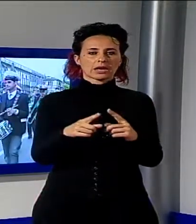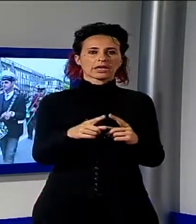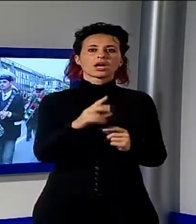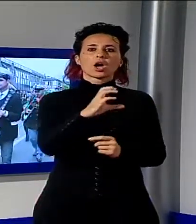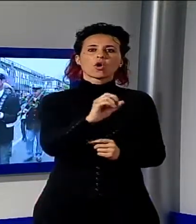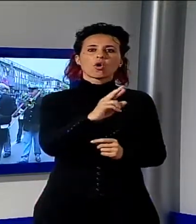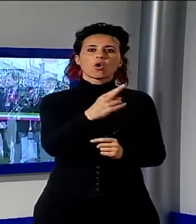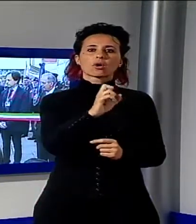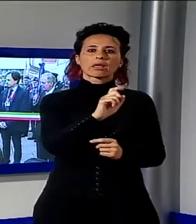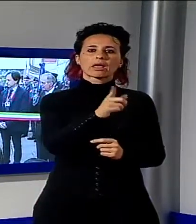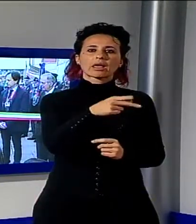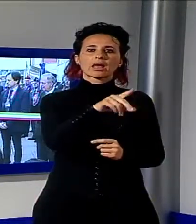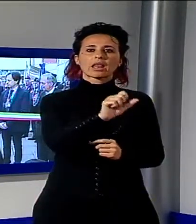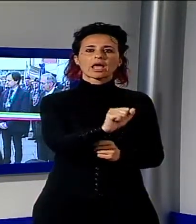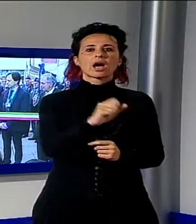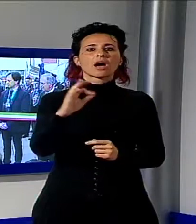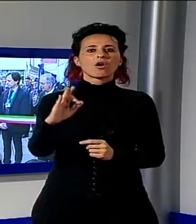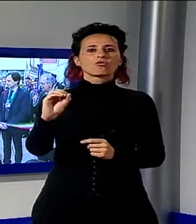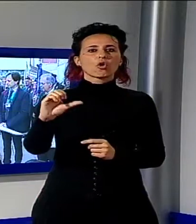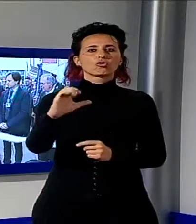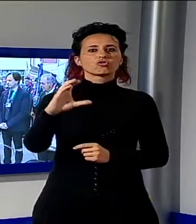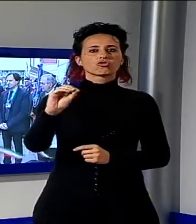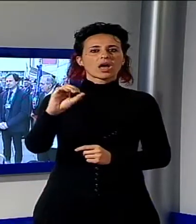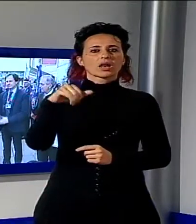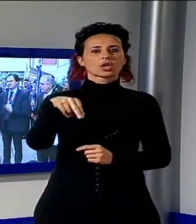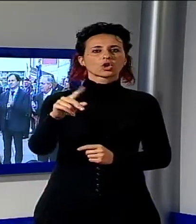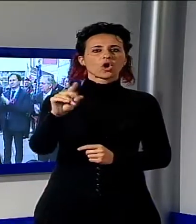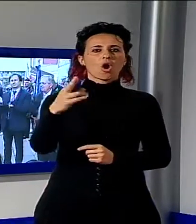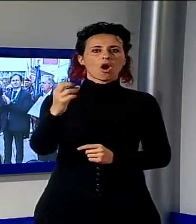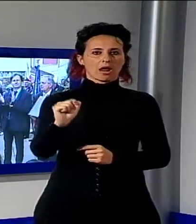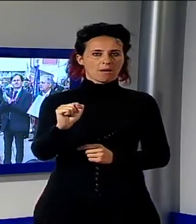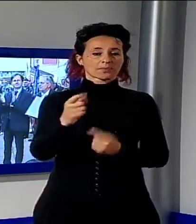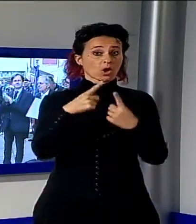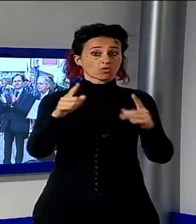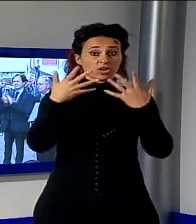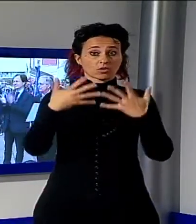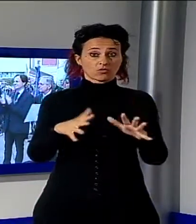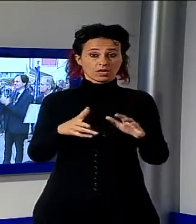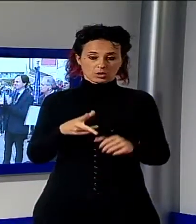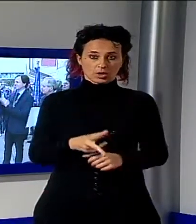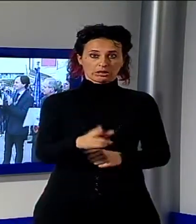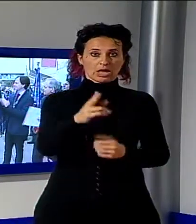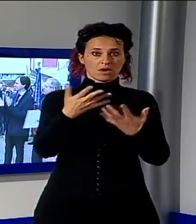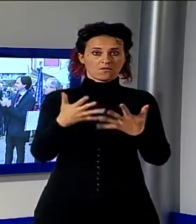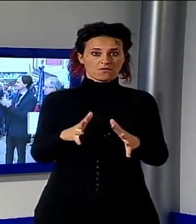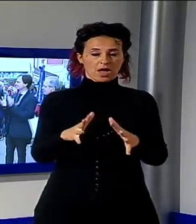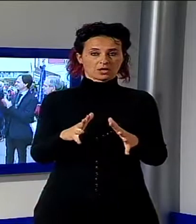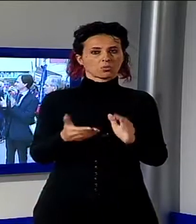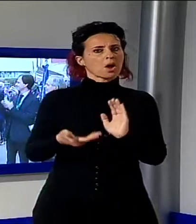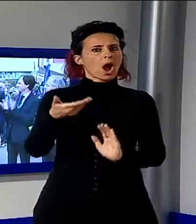Fosciangora. Dopo un breve concerto c'è stato il taglio del nastro alla presenza di molte autorità. Poi gli interventi, tra